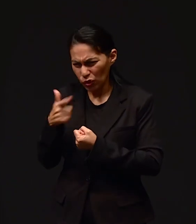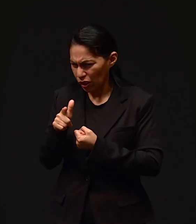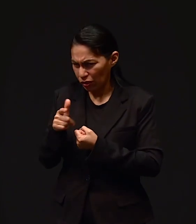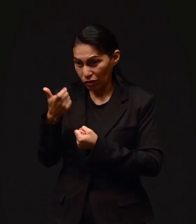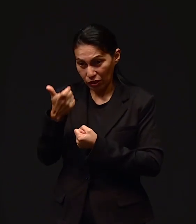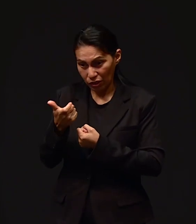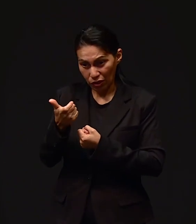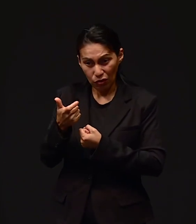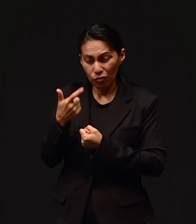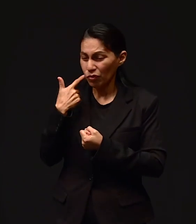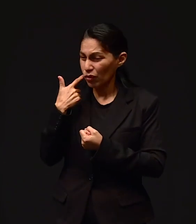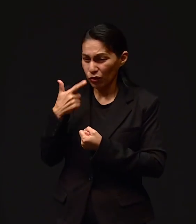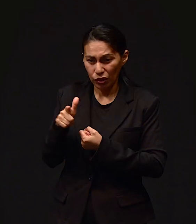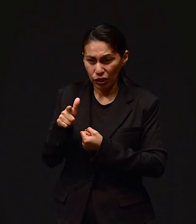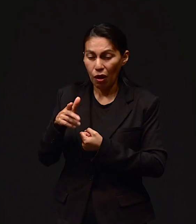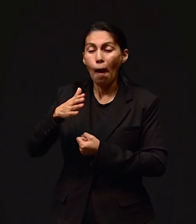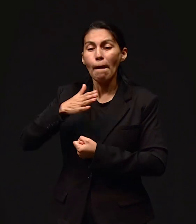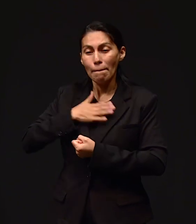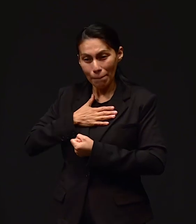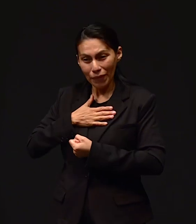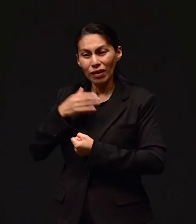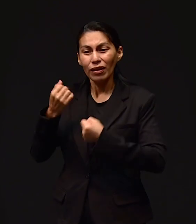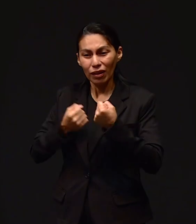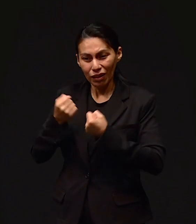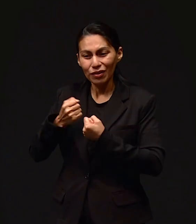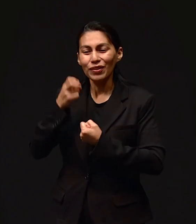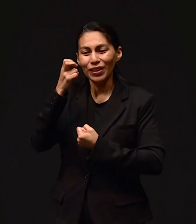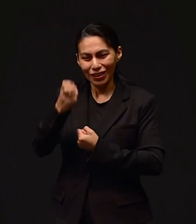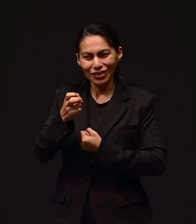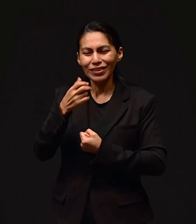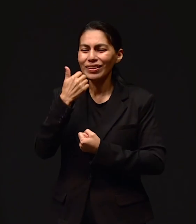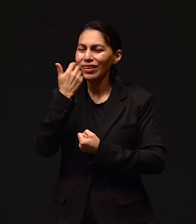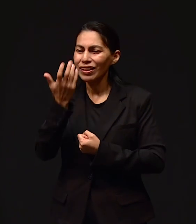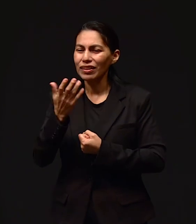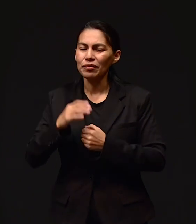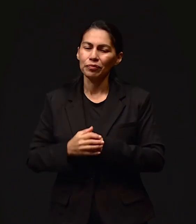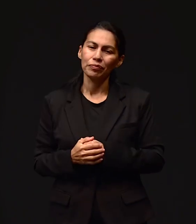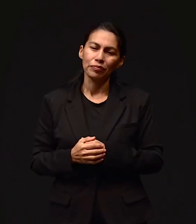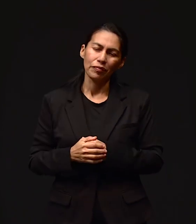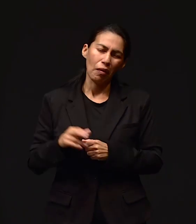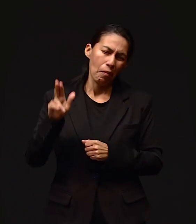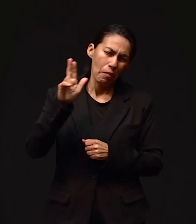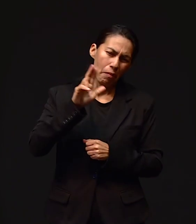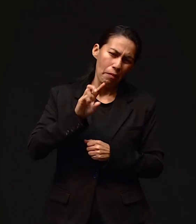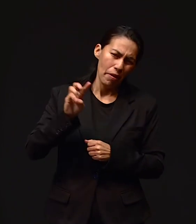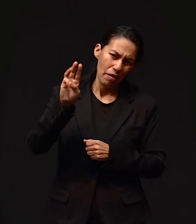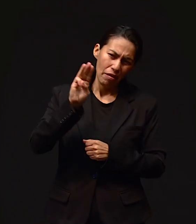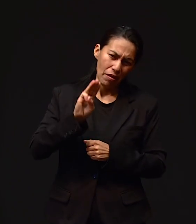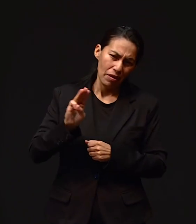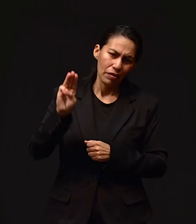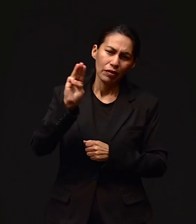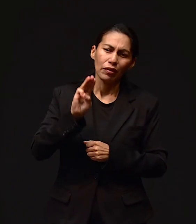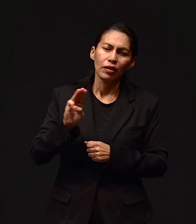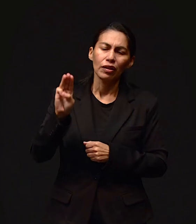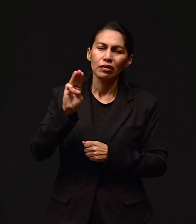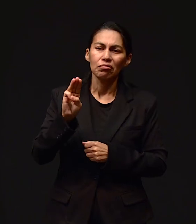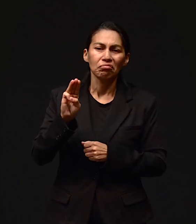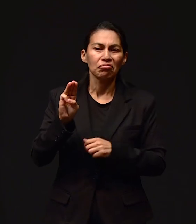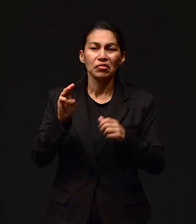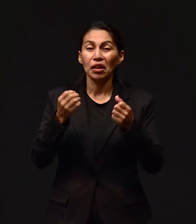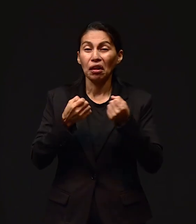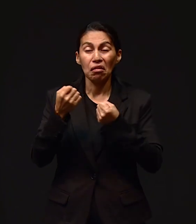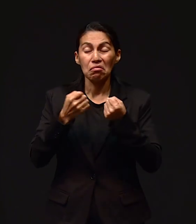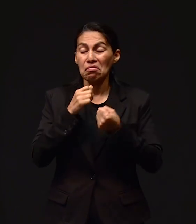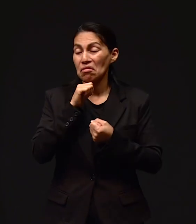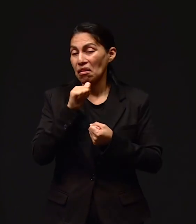quiero otro carro. Quiero mi carro, le dije. Wow. Bueno, eso fue el miércoles y no